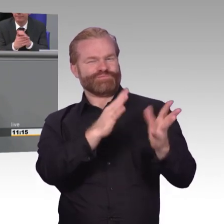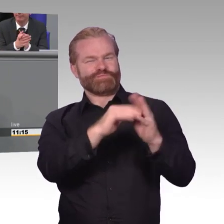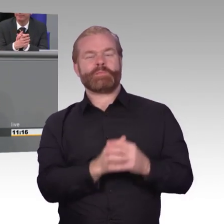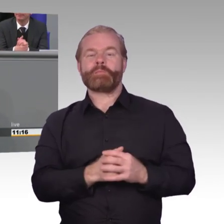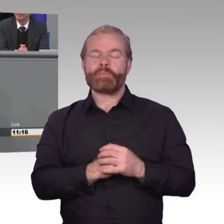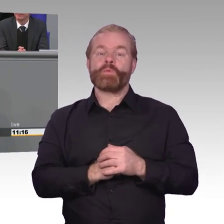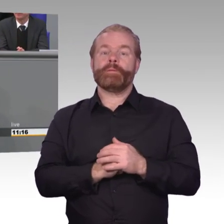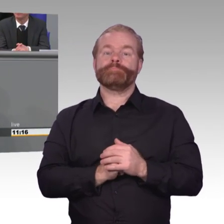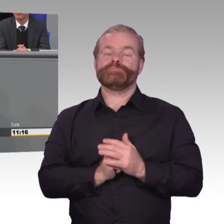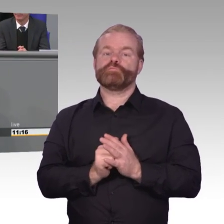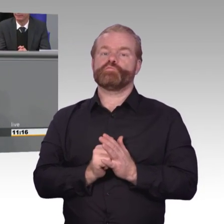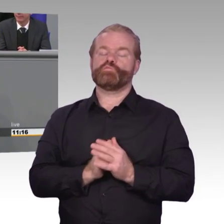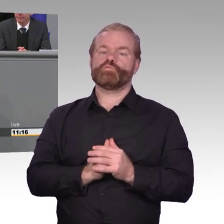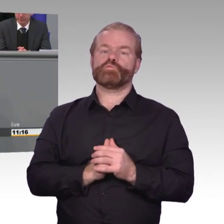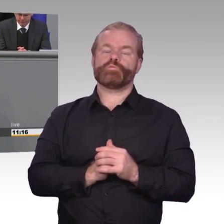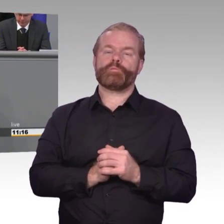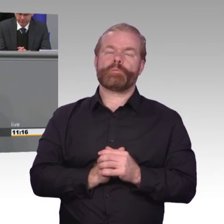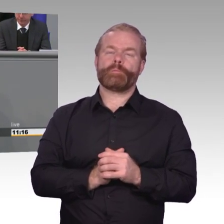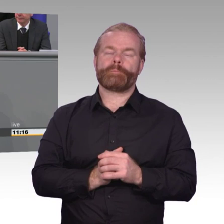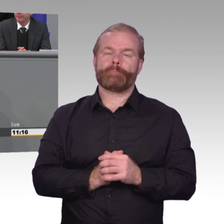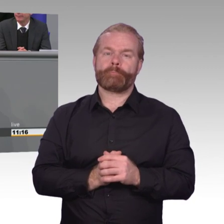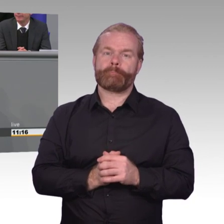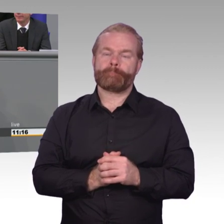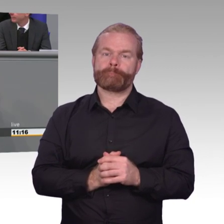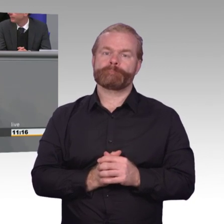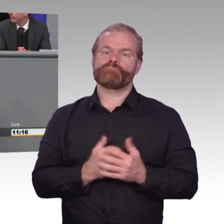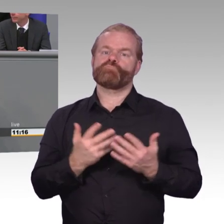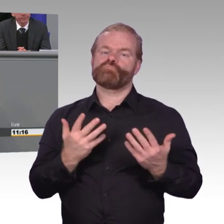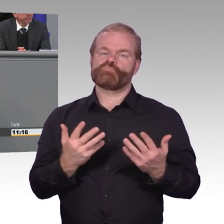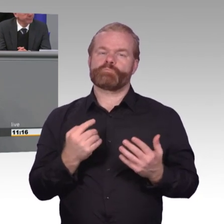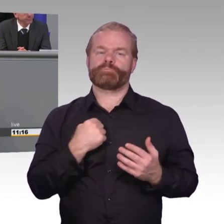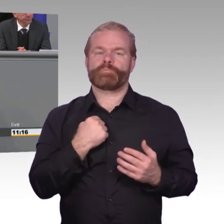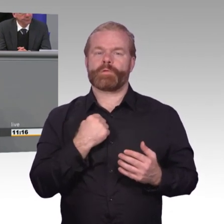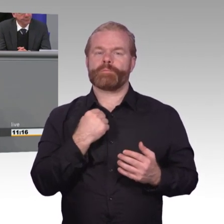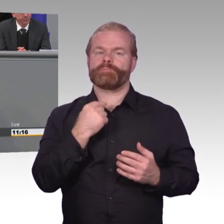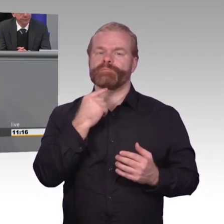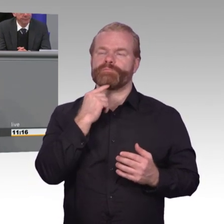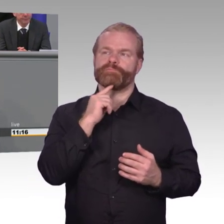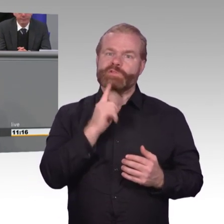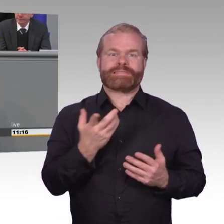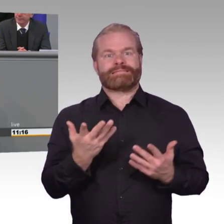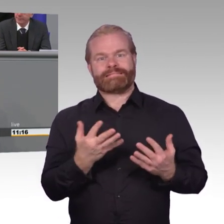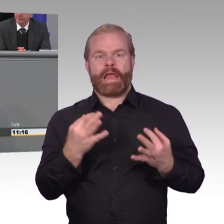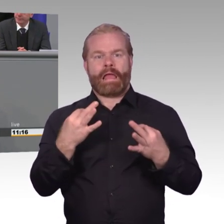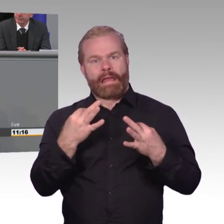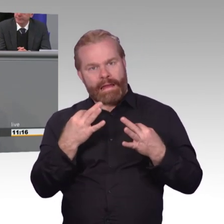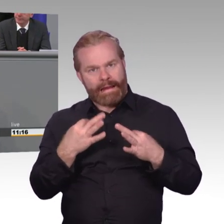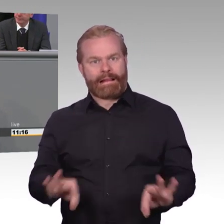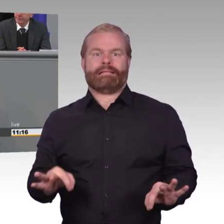las, traute ich so recht meinen Augen nicht. So wenig passt er doch zum traditionellen Leitbild der FDP aus meiner Sicht. Da spricht